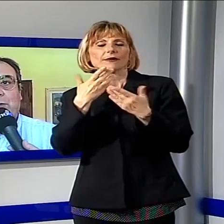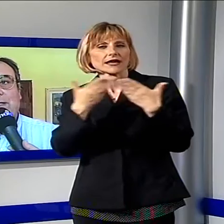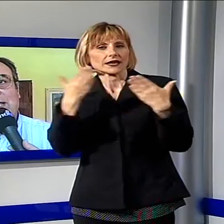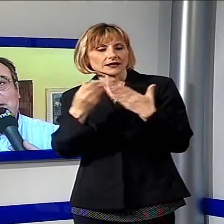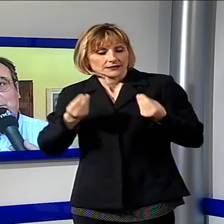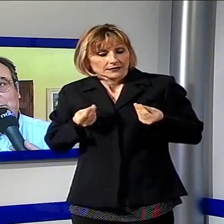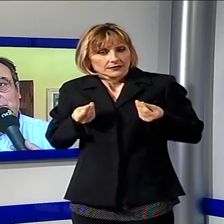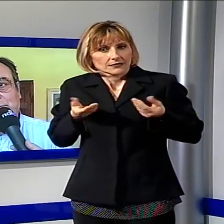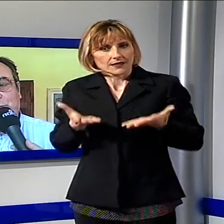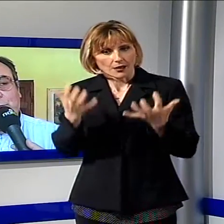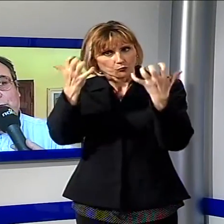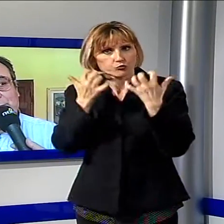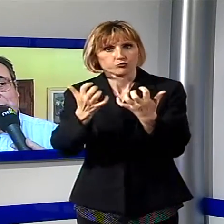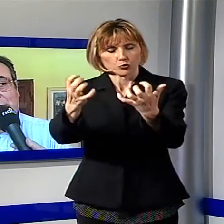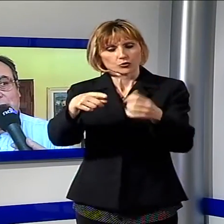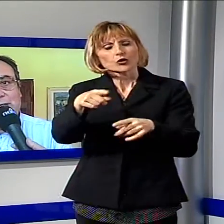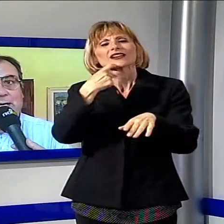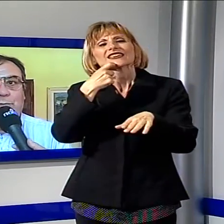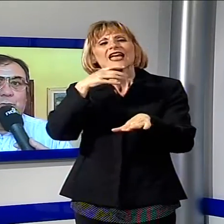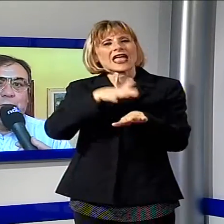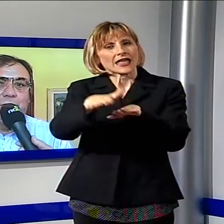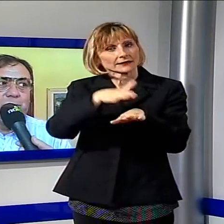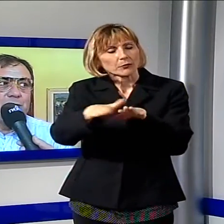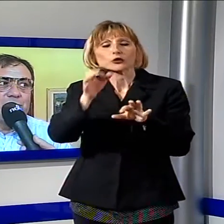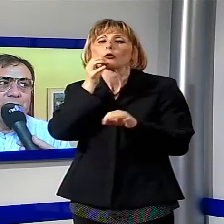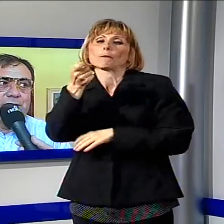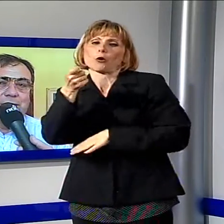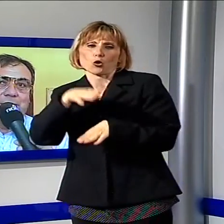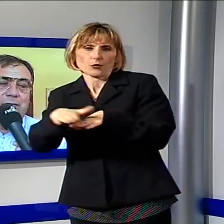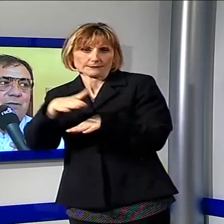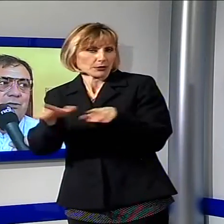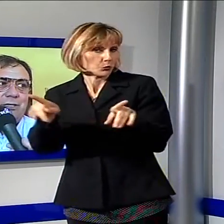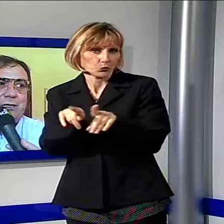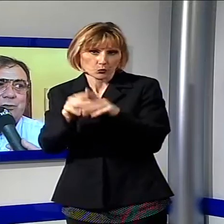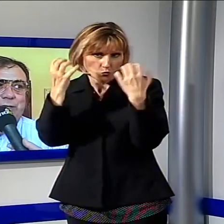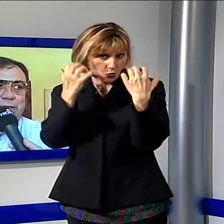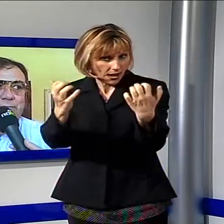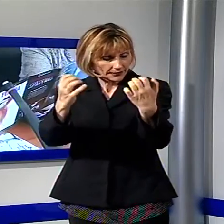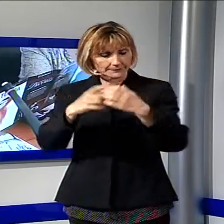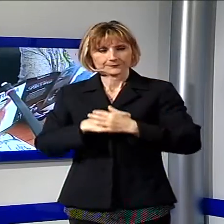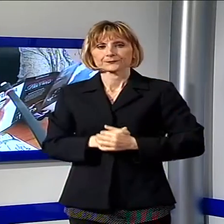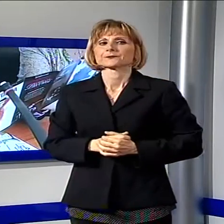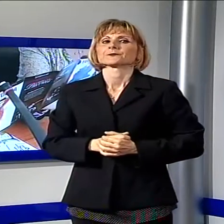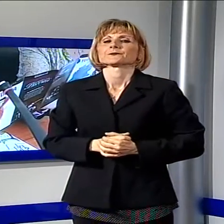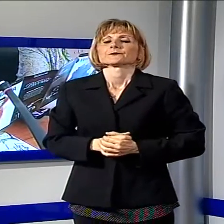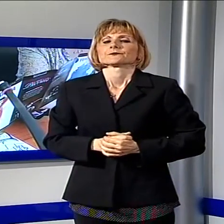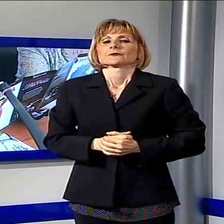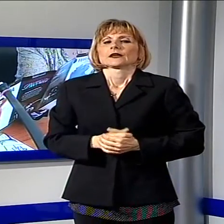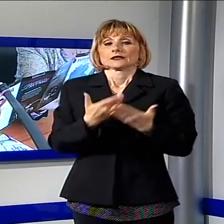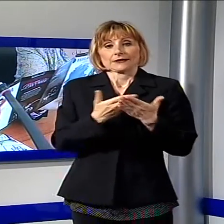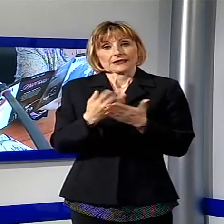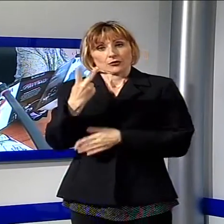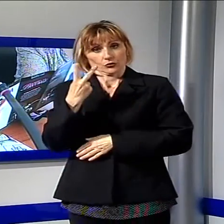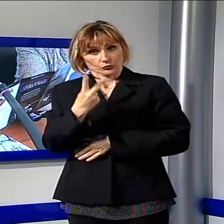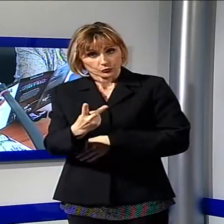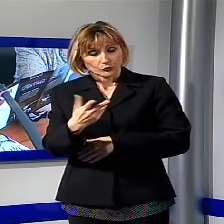pubblico, sia un pubblico esperto sia un pubblico neofita che si avvicini all'opera. Oltre alle opere sono previsti